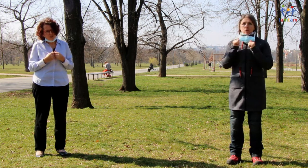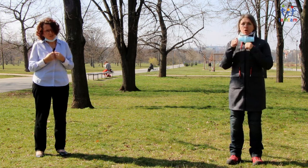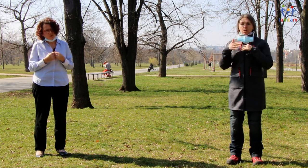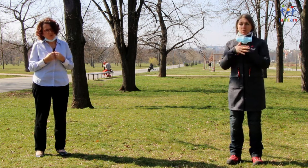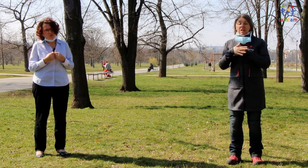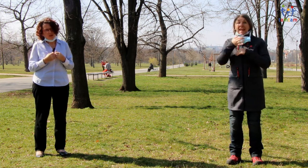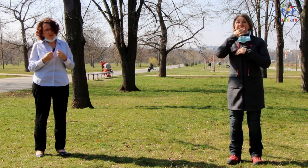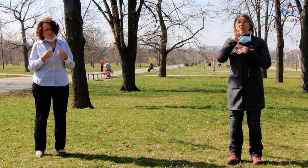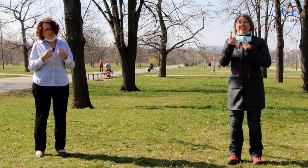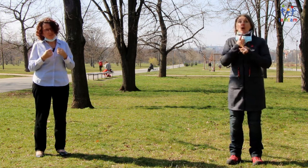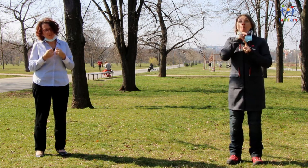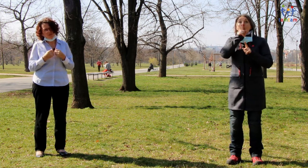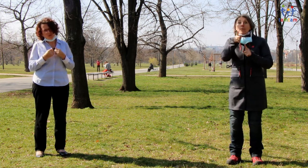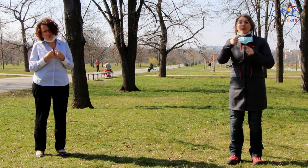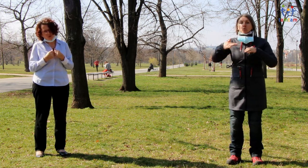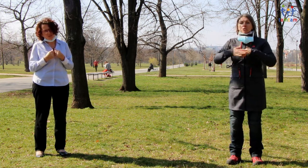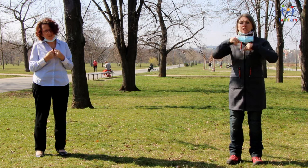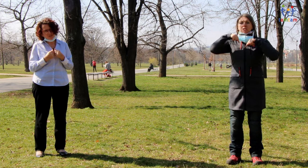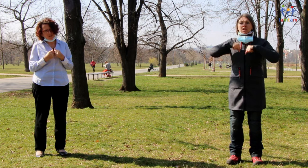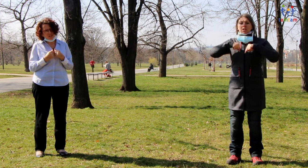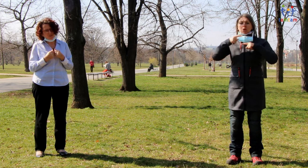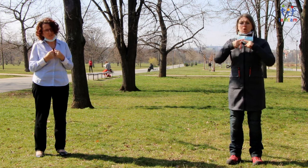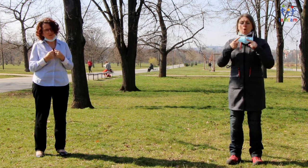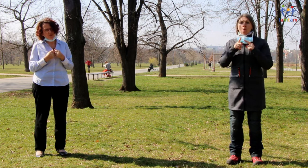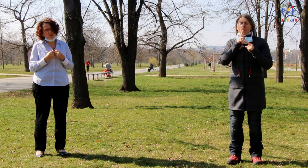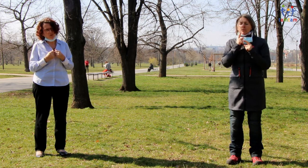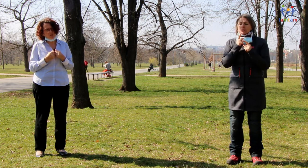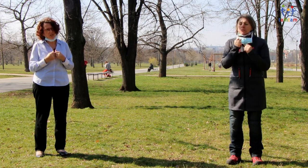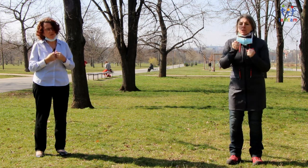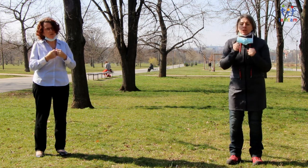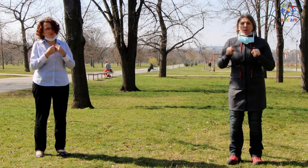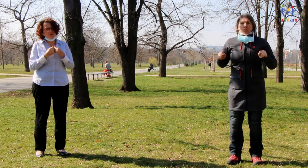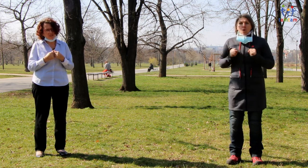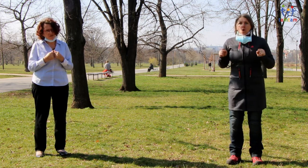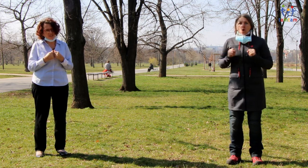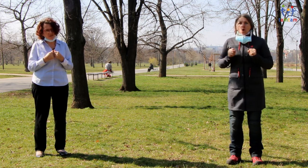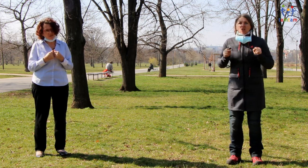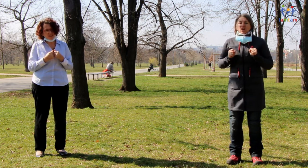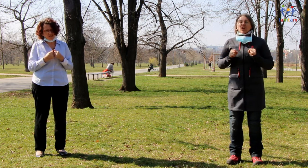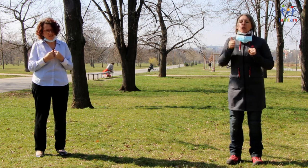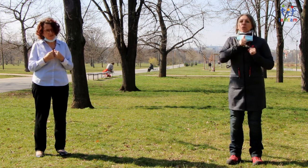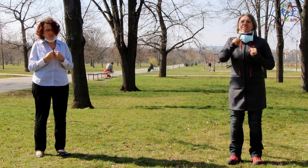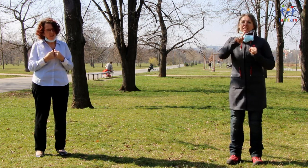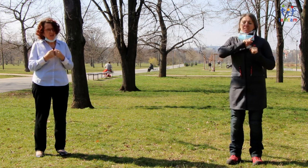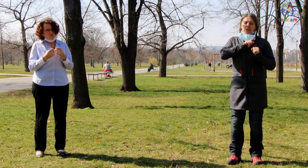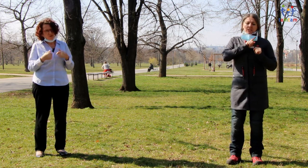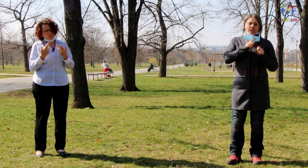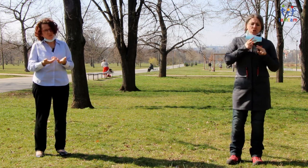nejistotu a je třeba i ochromen tím strachem, tak je velmi důležité, aby pracoval nejdříve se svým strachem a mohl tak být